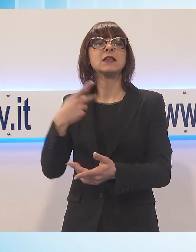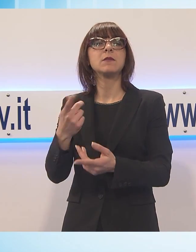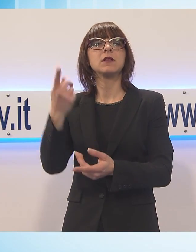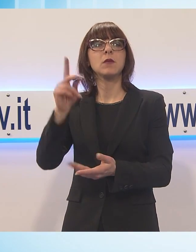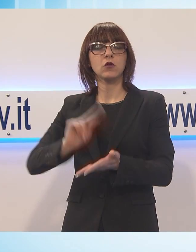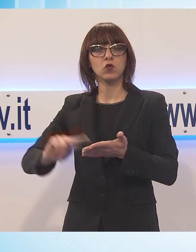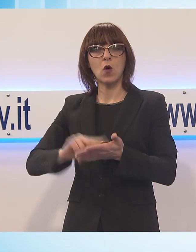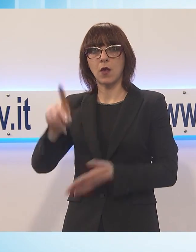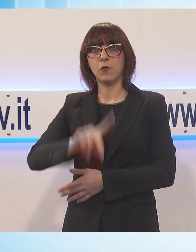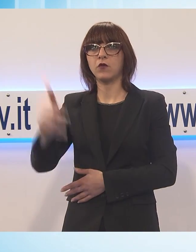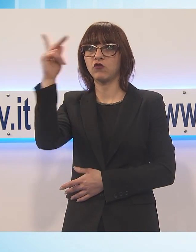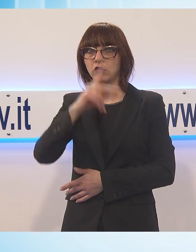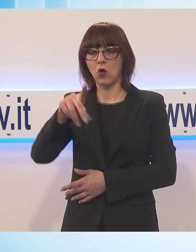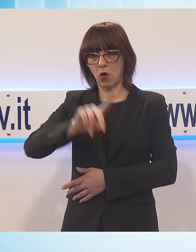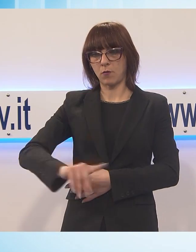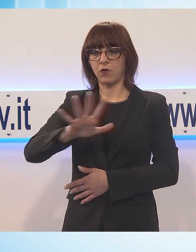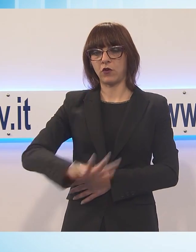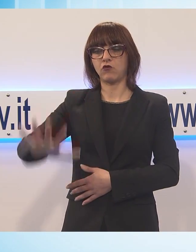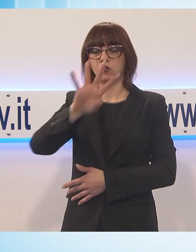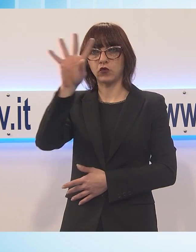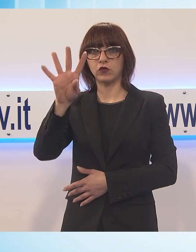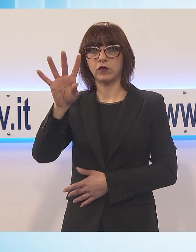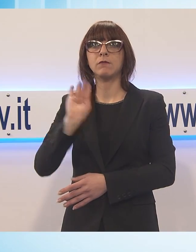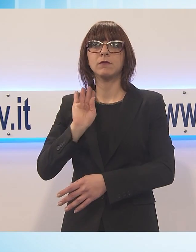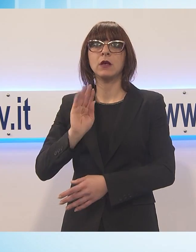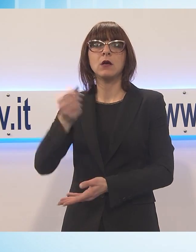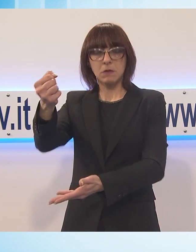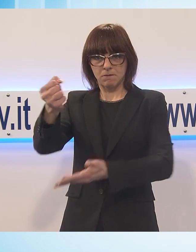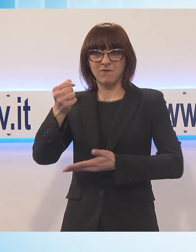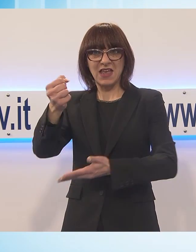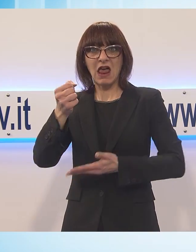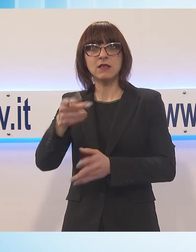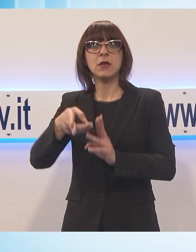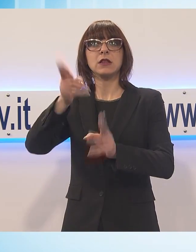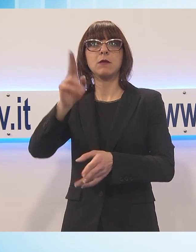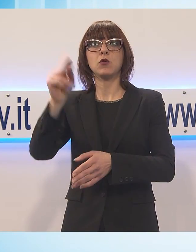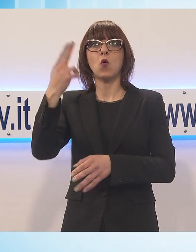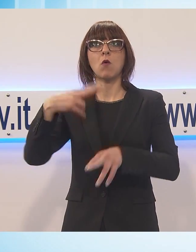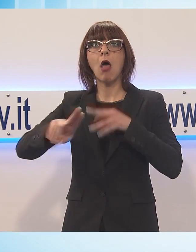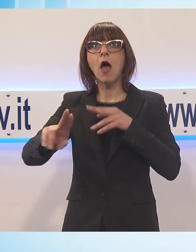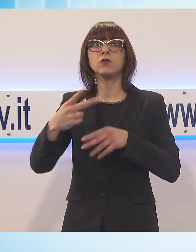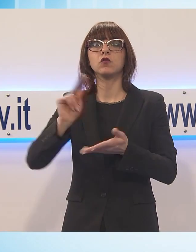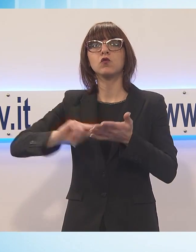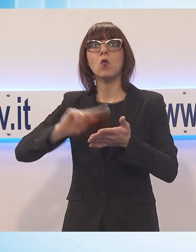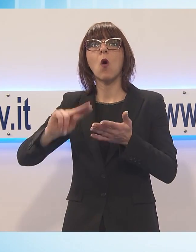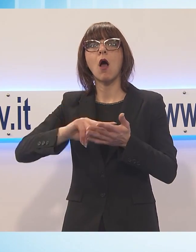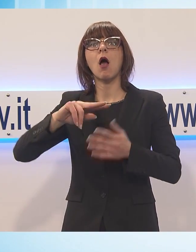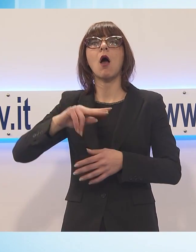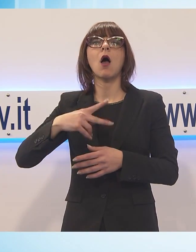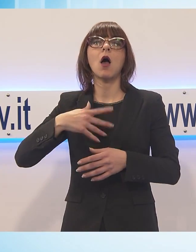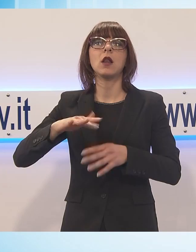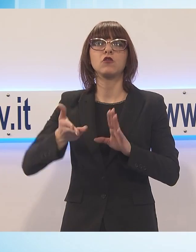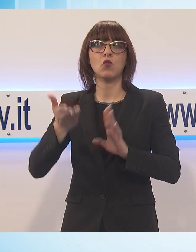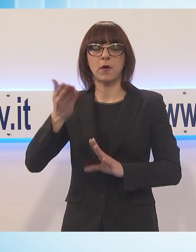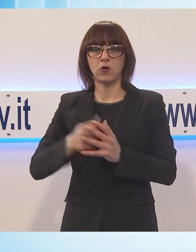Lucca è la provincia che a livello toscano ha ottenuto più finanziamenti a livello nazionale sulle scuole secondarie, quindi interventi